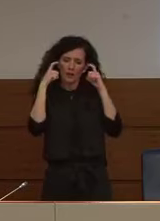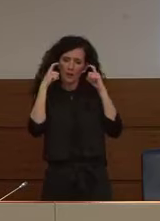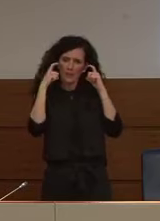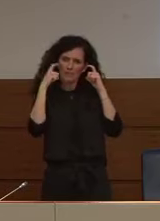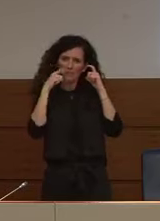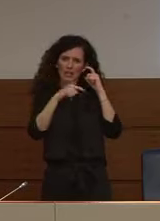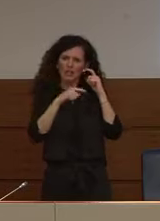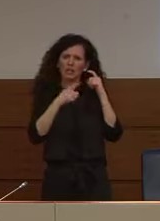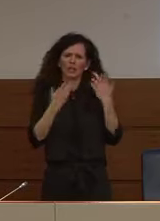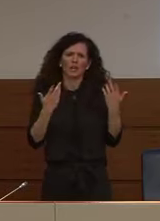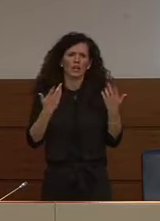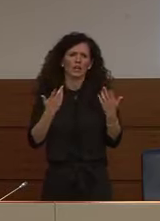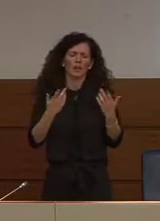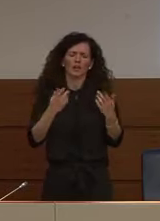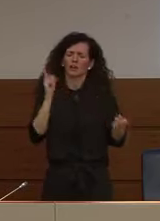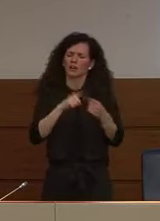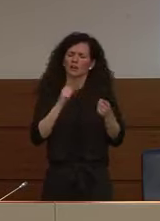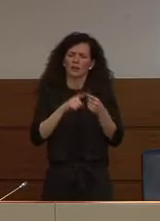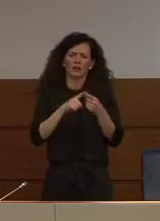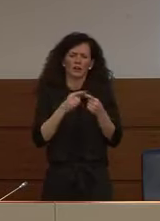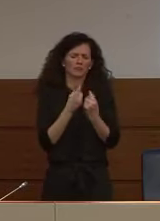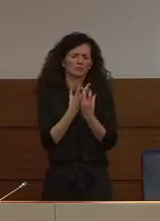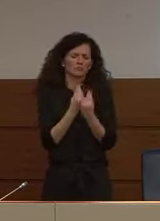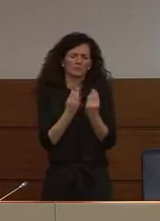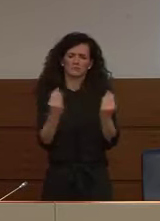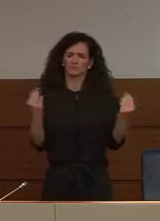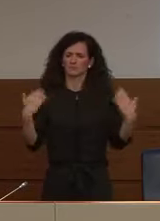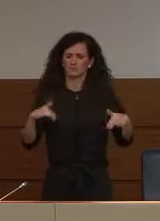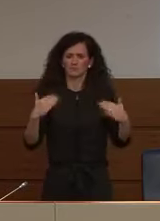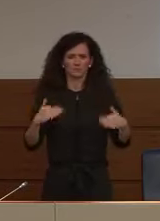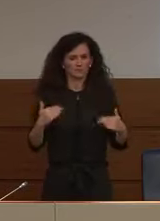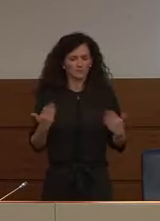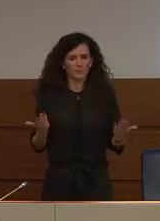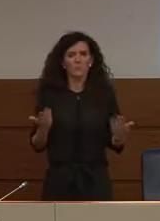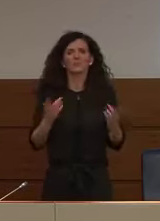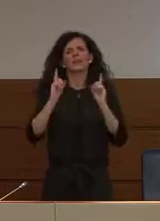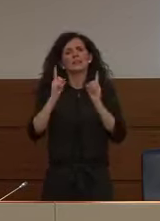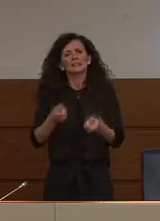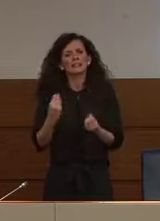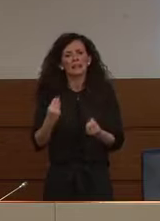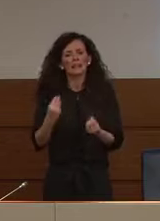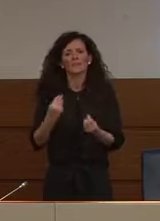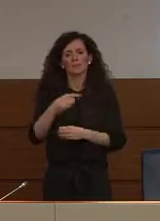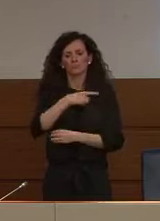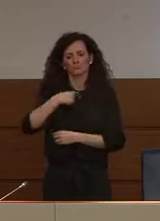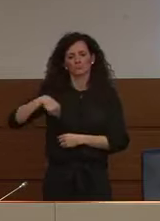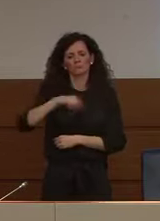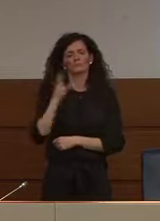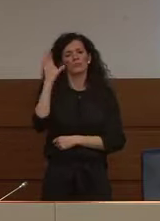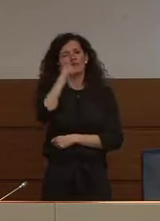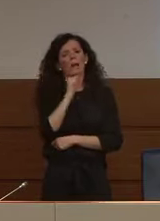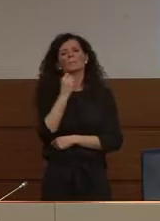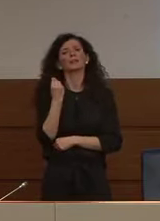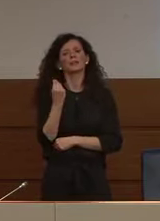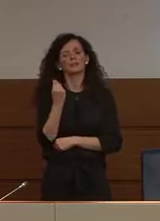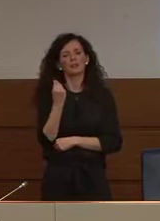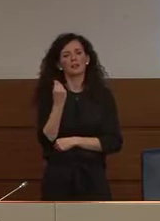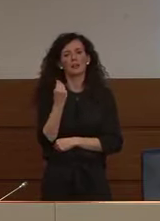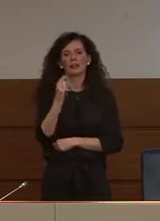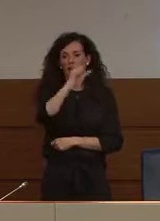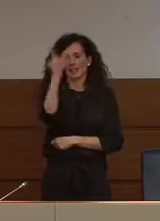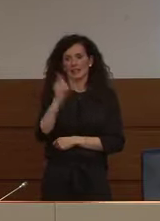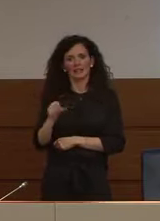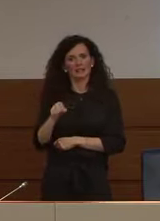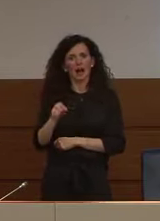se non di più rispetto ai fabbisogni dobbiamo prendere atto purtroppo che nel nostro paese non